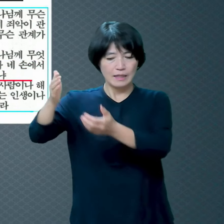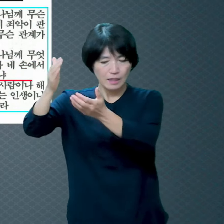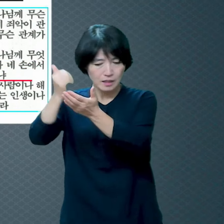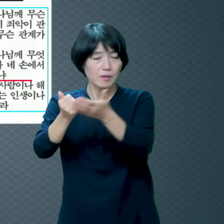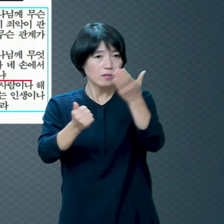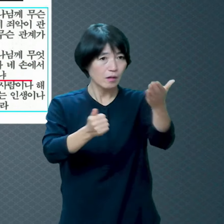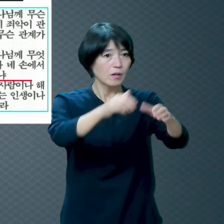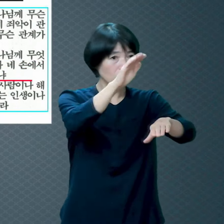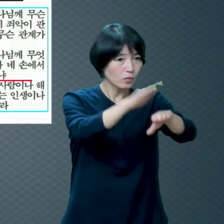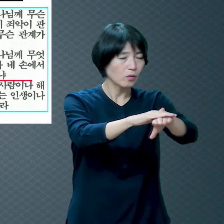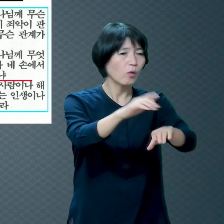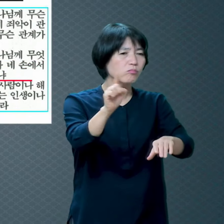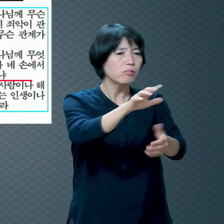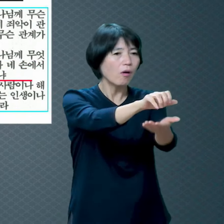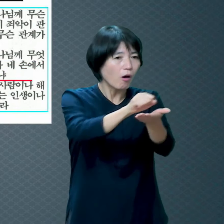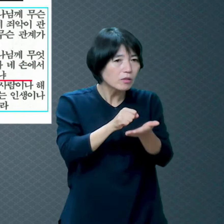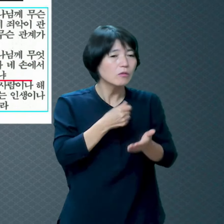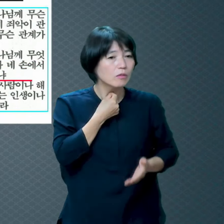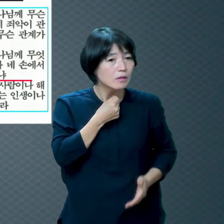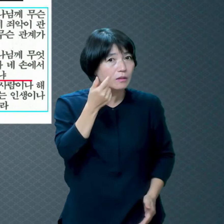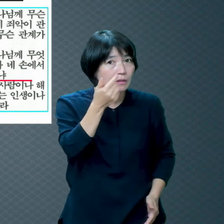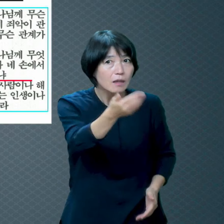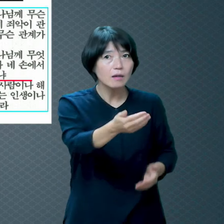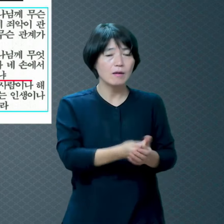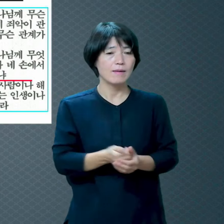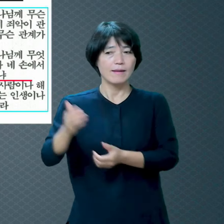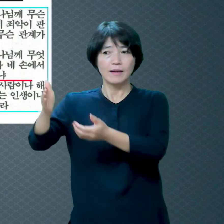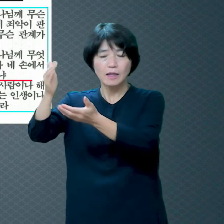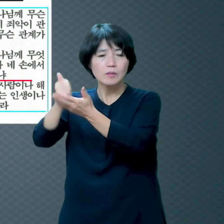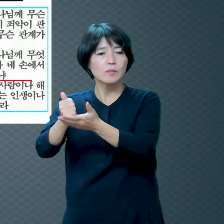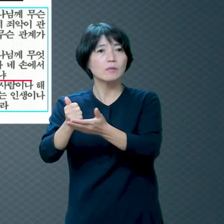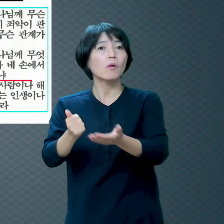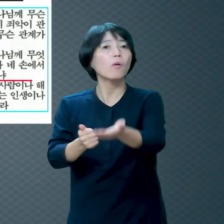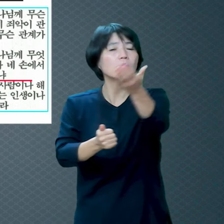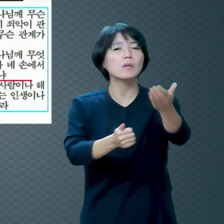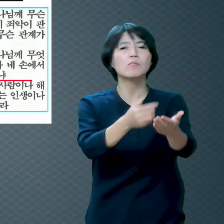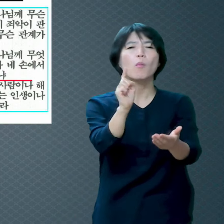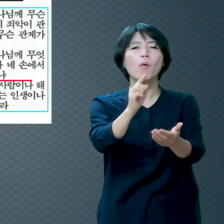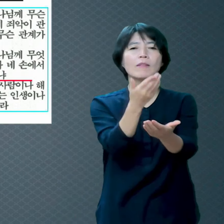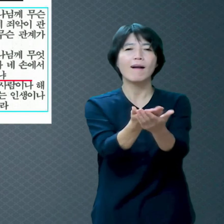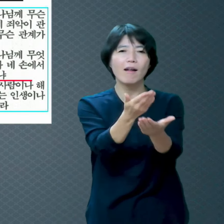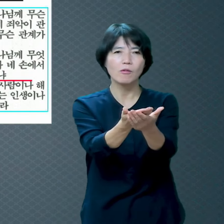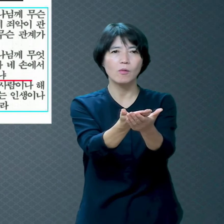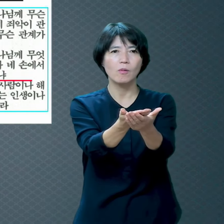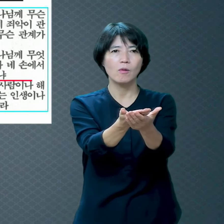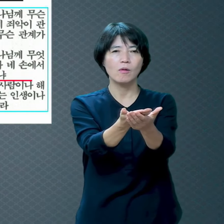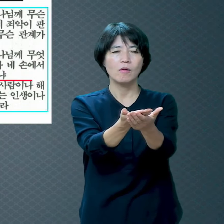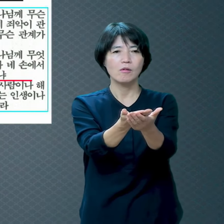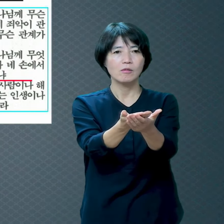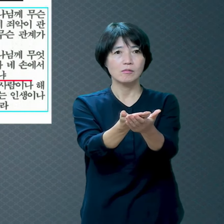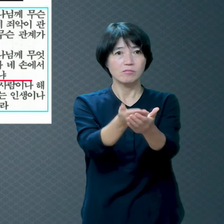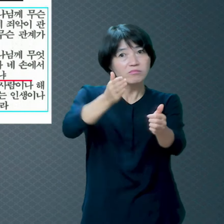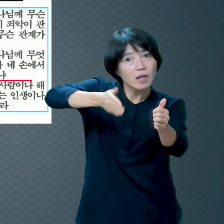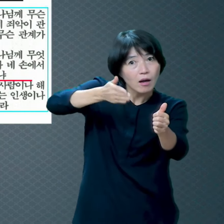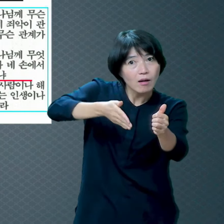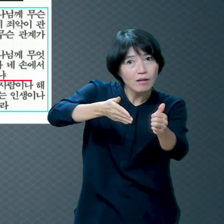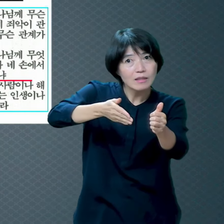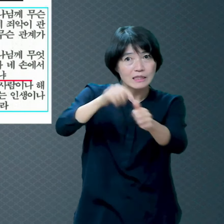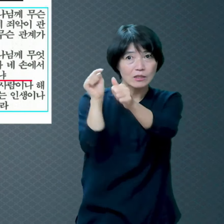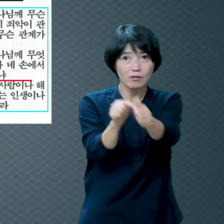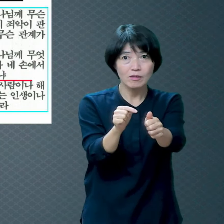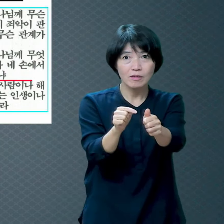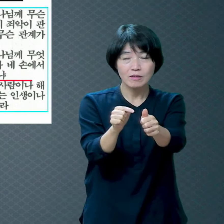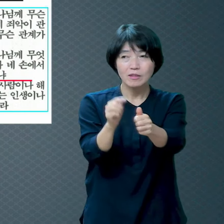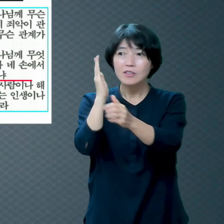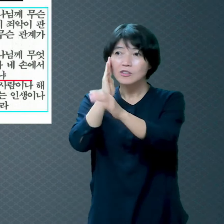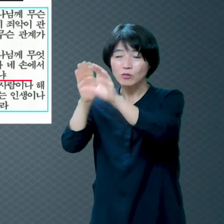무엇을 받으시겠느냐 하나님이 뭐 달라고 하던가요? 천국 보내줄게 한 1억 갖고 와라 뭐